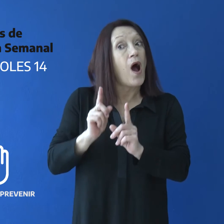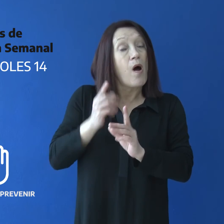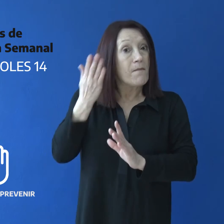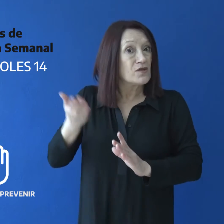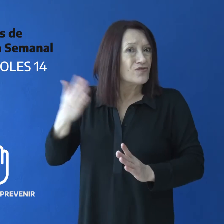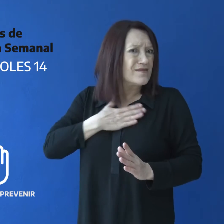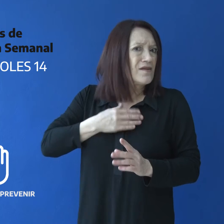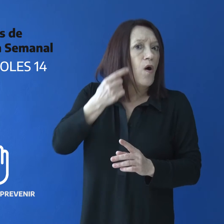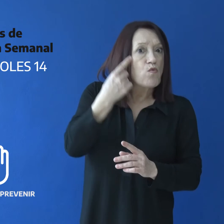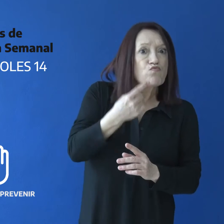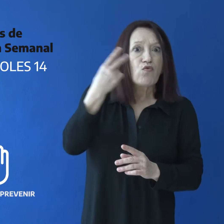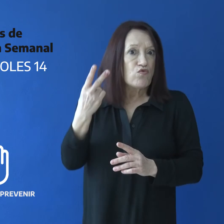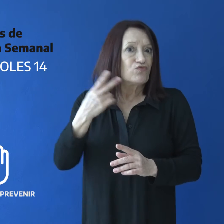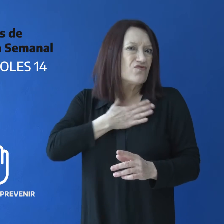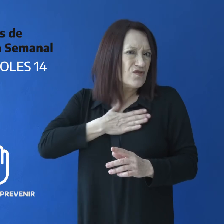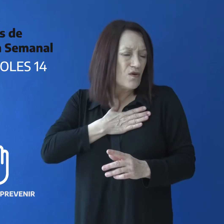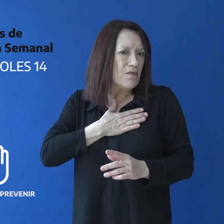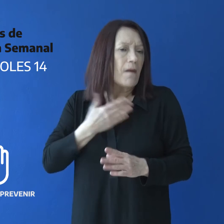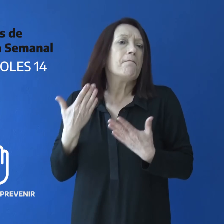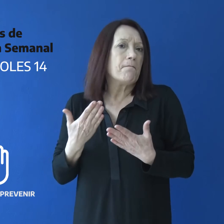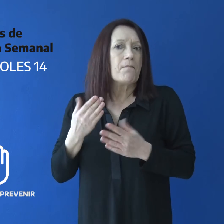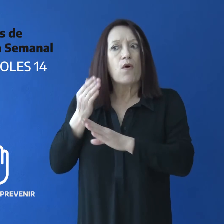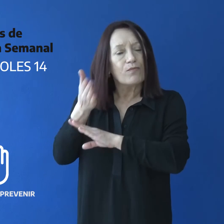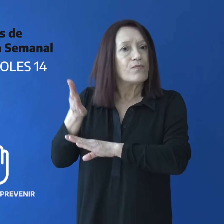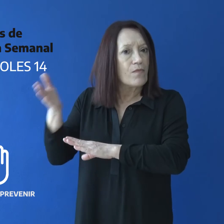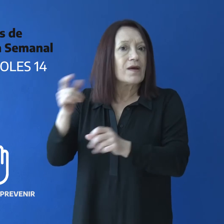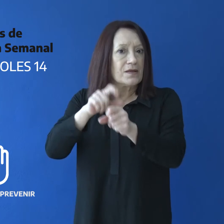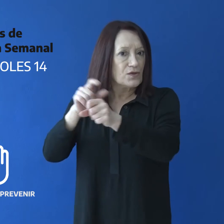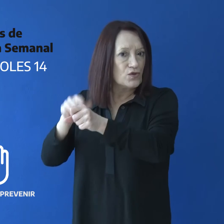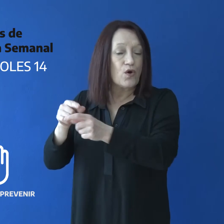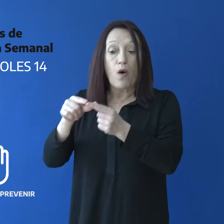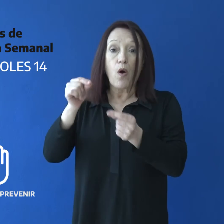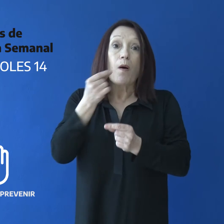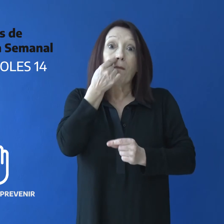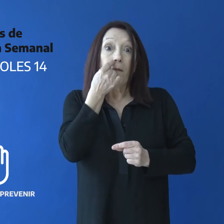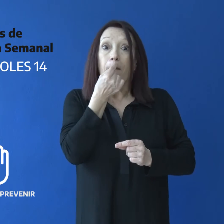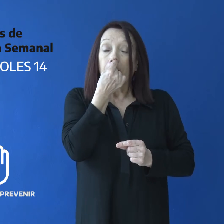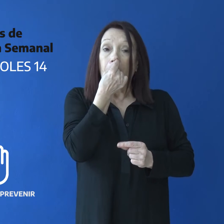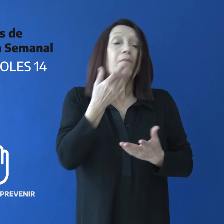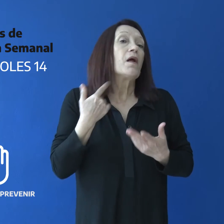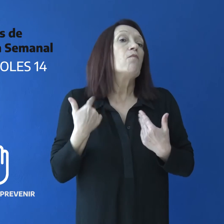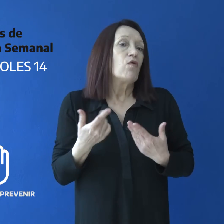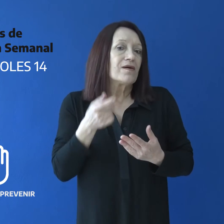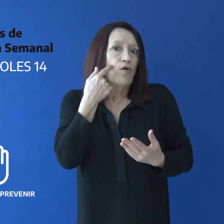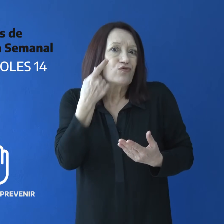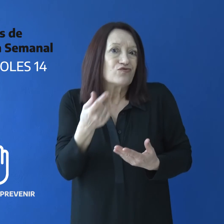persona que tenga dos de estos síntomas requiere hisoparse para poder tener una detección temprana y